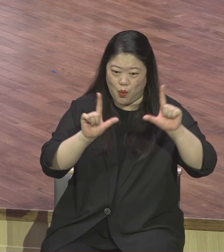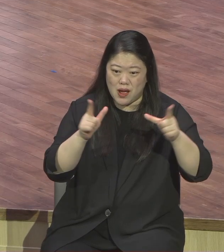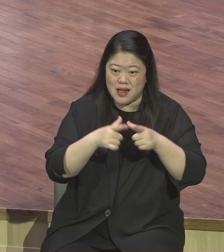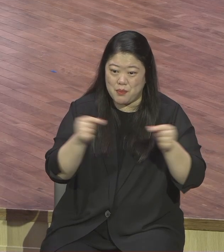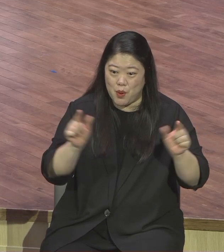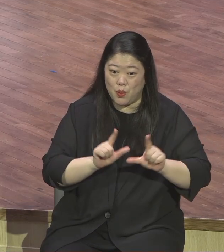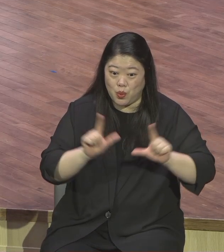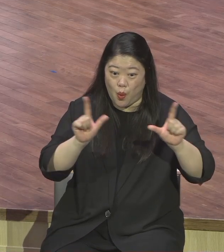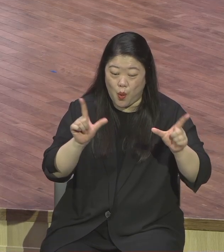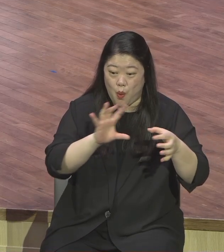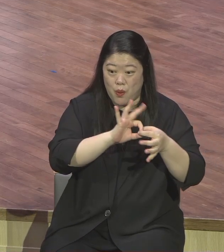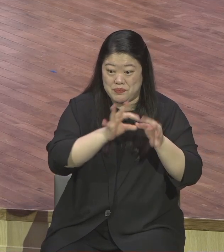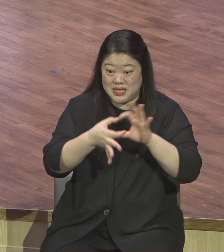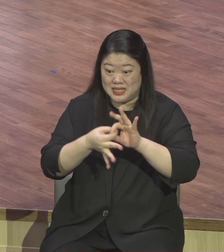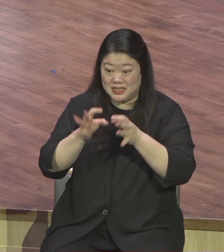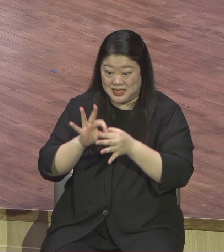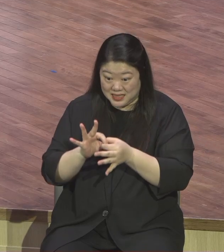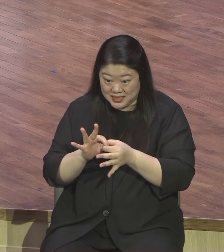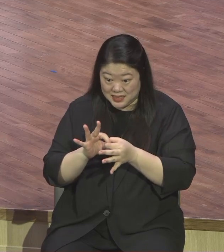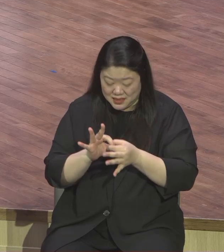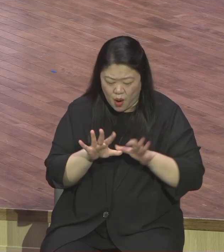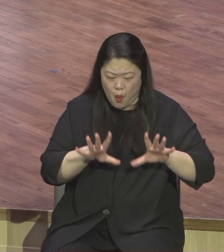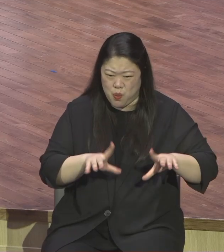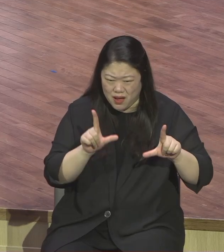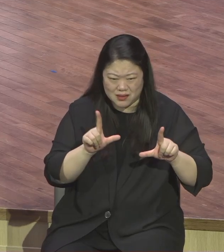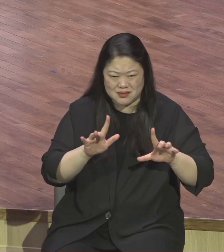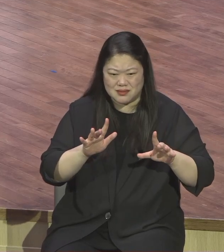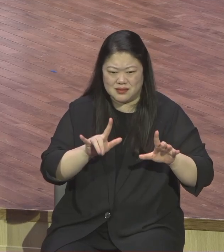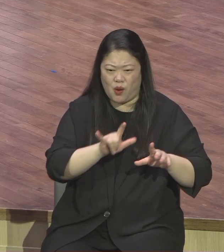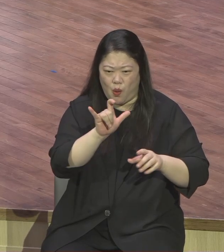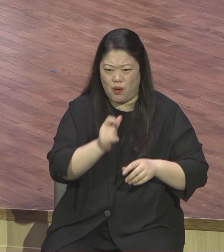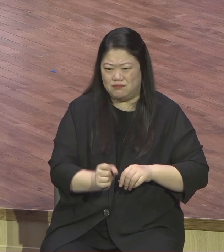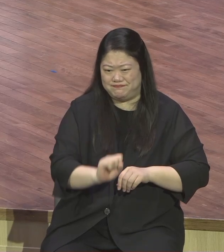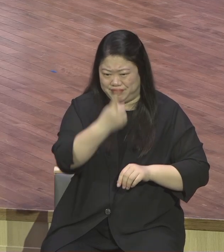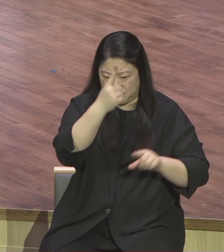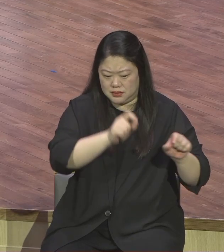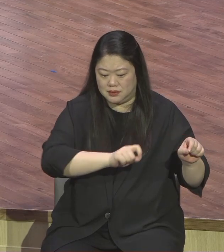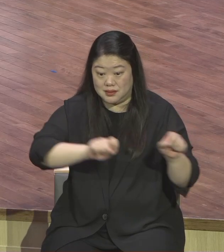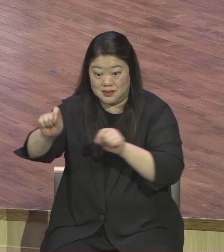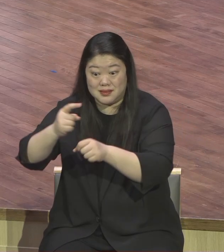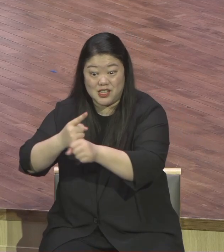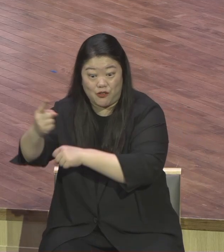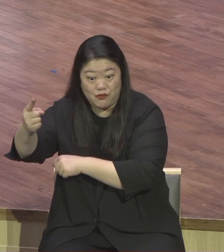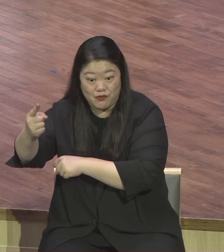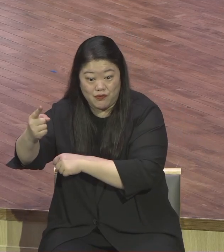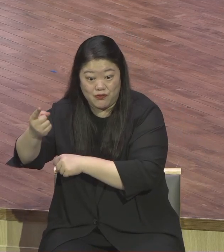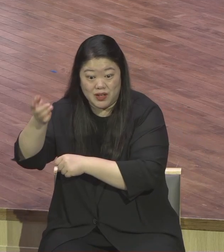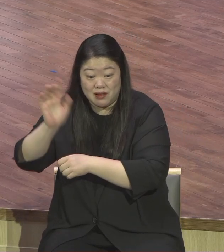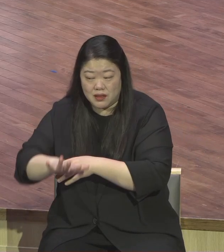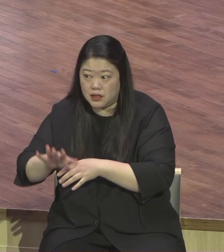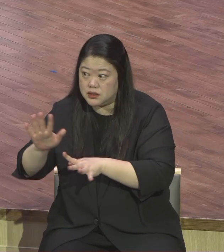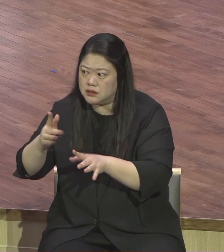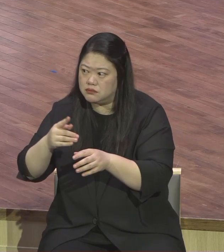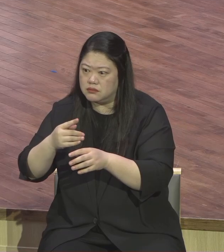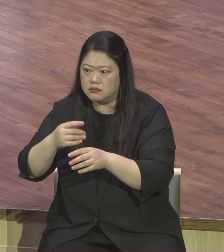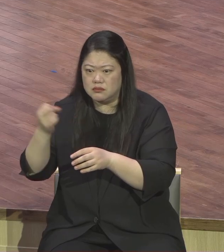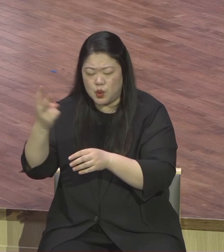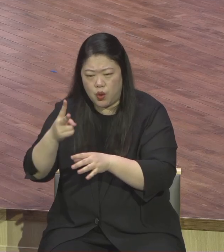되고 지금도 열어냐 말아야 되느냐 논란이 많습니다 일본은 어떻게 해서든 열려고 하죠 여러 가지 의뢰가 있는데 올림픽